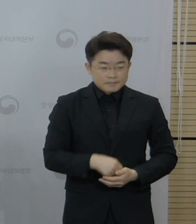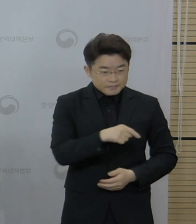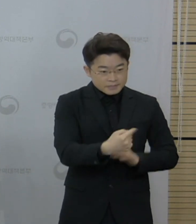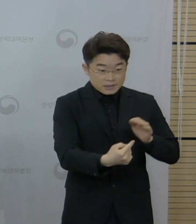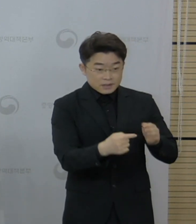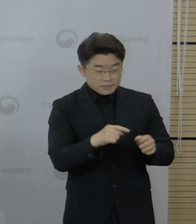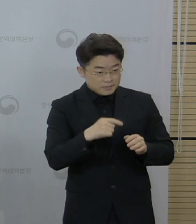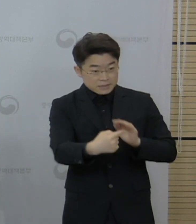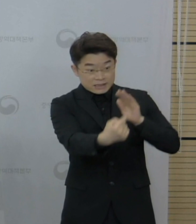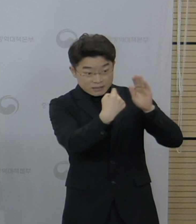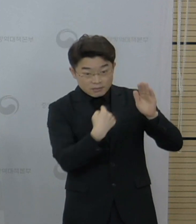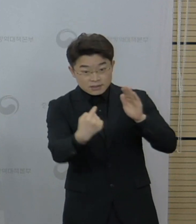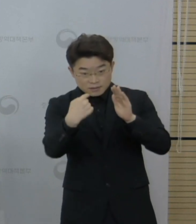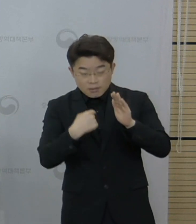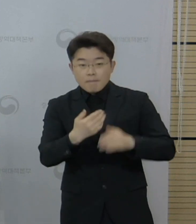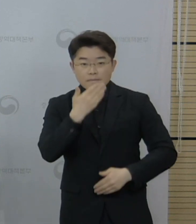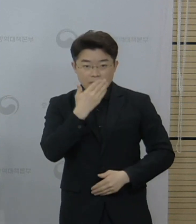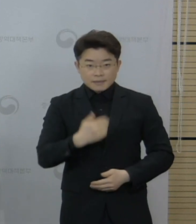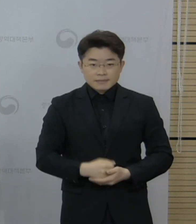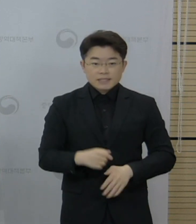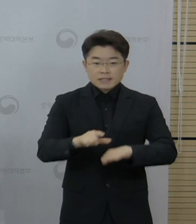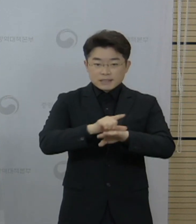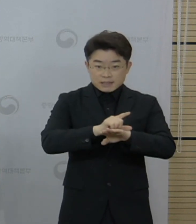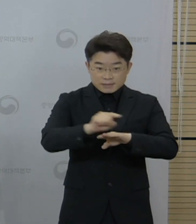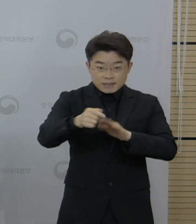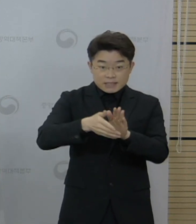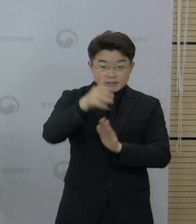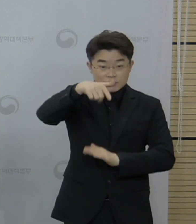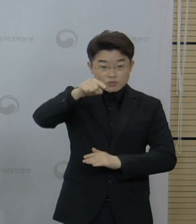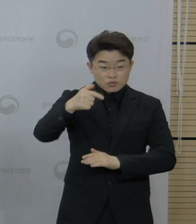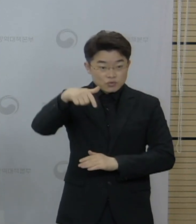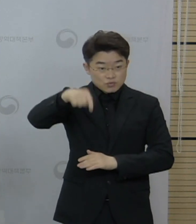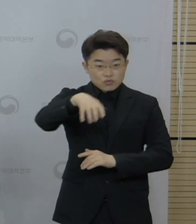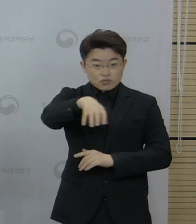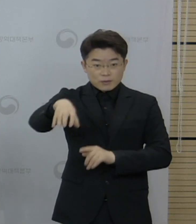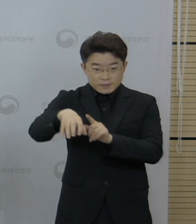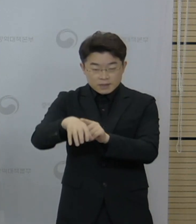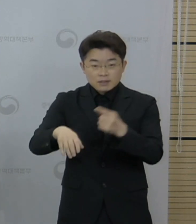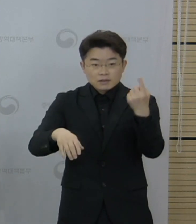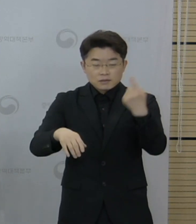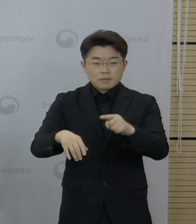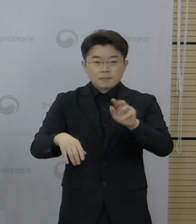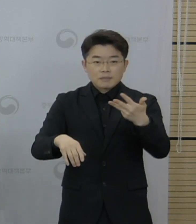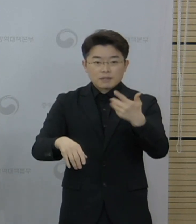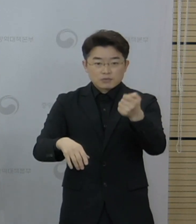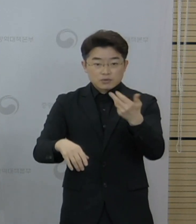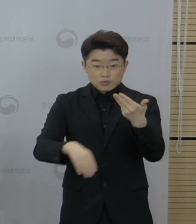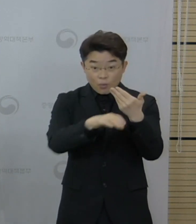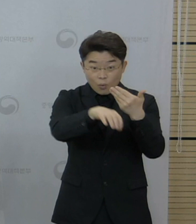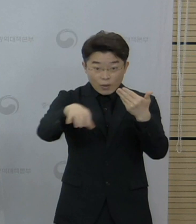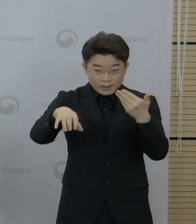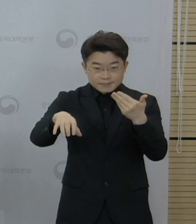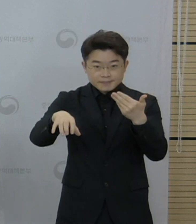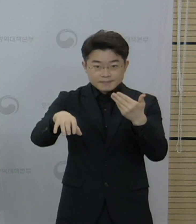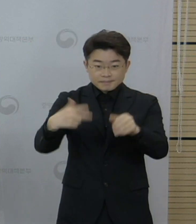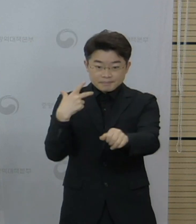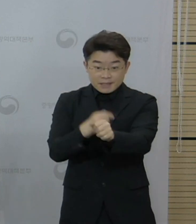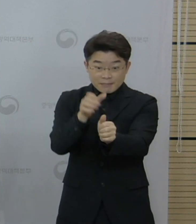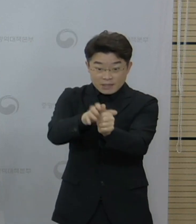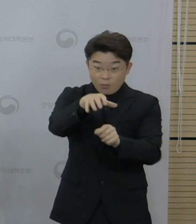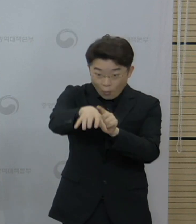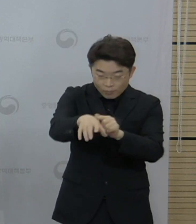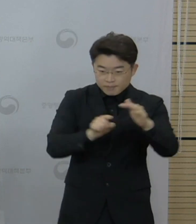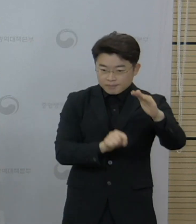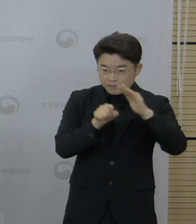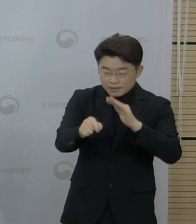가능하며 시군구별로 별도 지정된 1,686개의 위탁의료기관에서 접종할 수